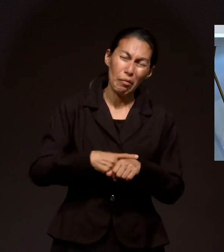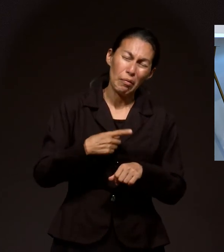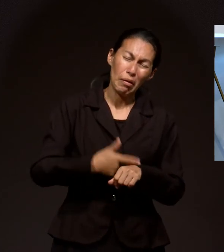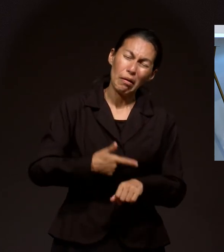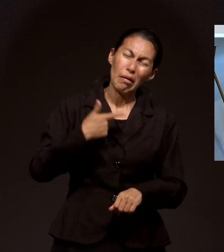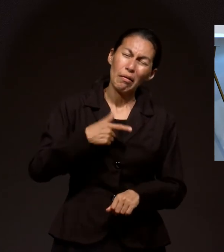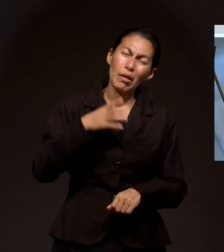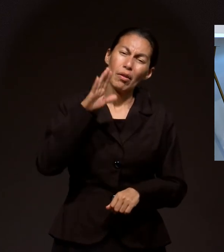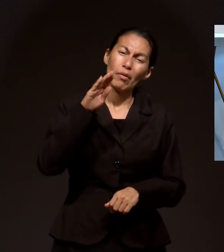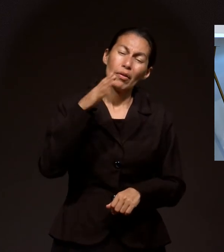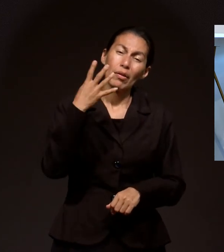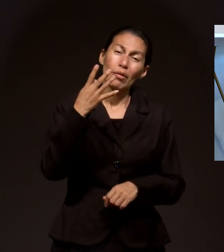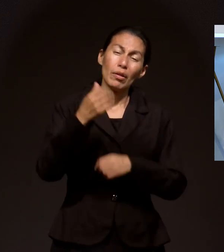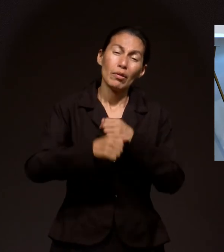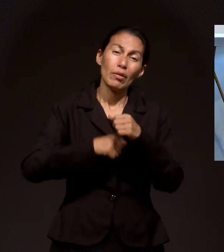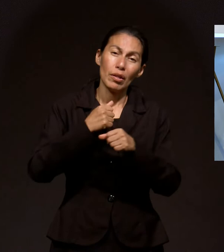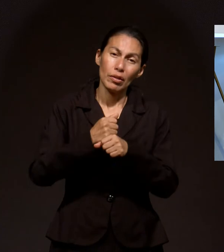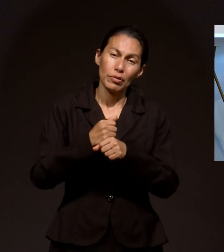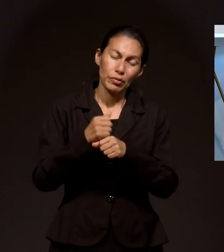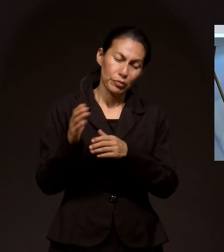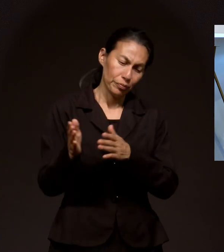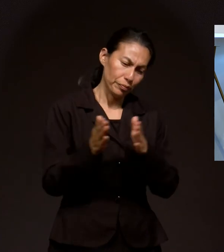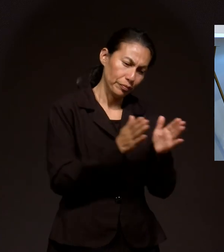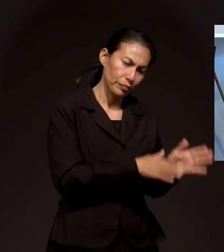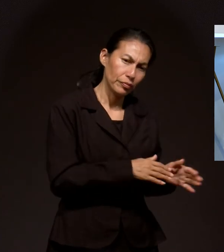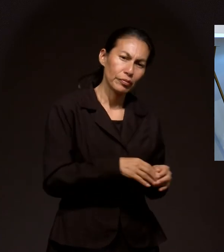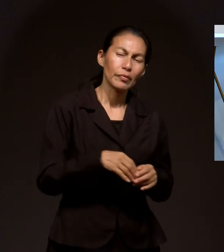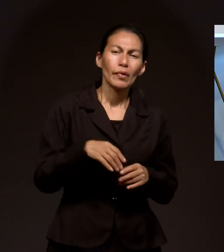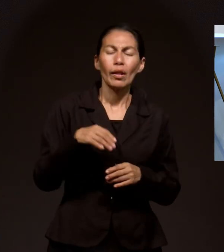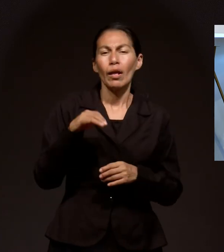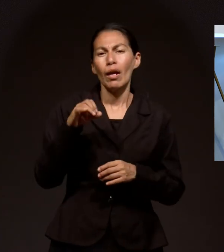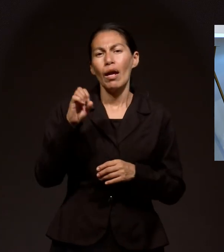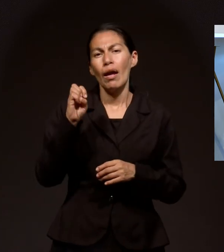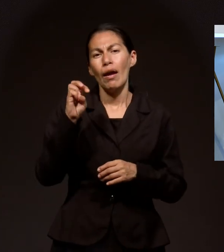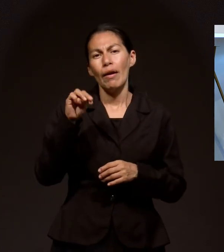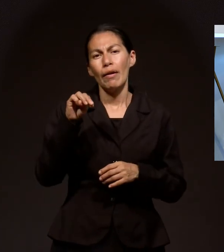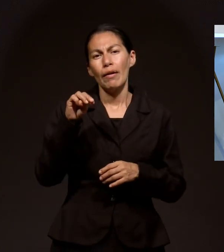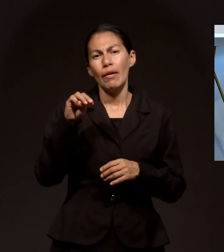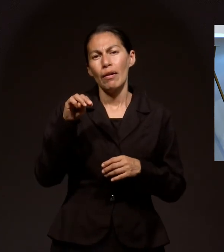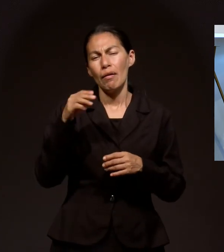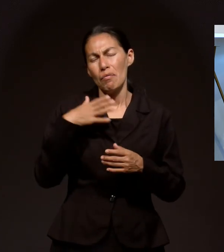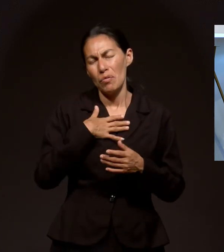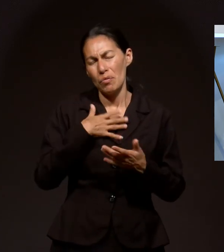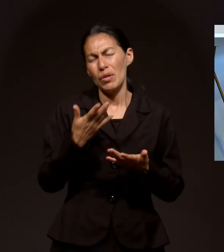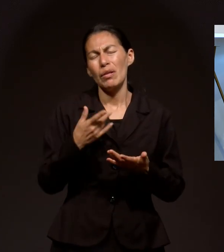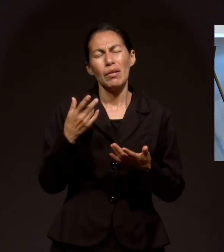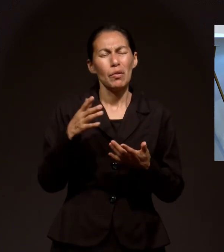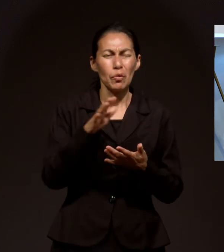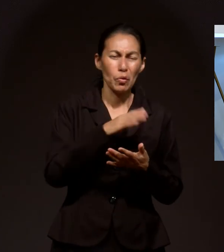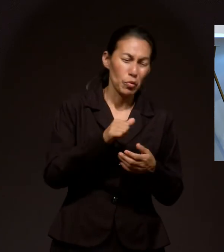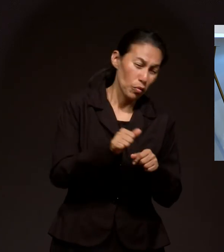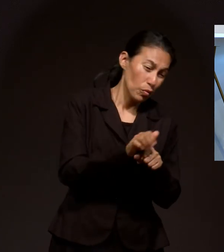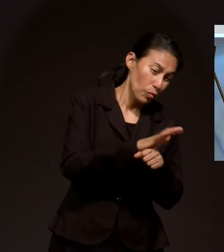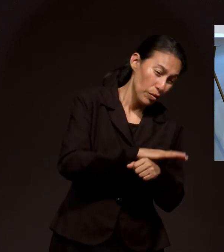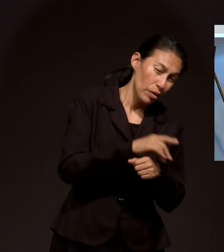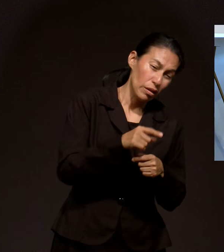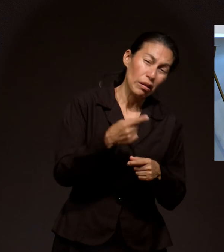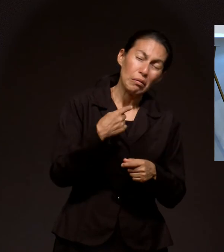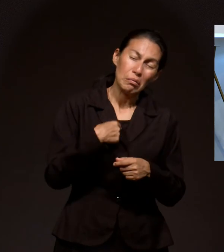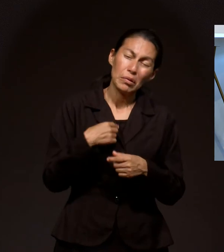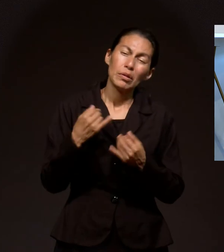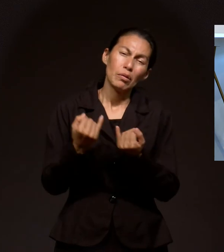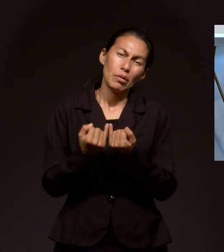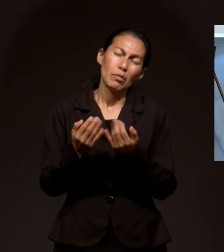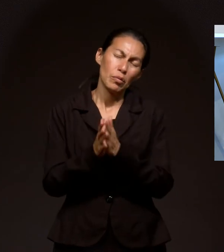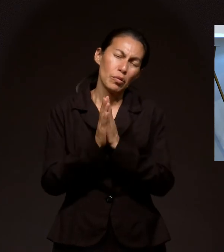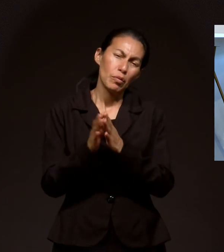También por Luz María Hernández Ella tiene COVID Y por mi Que estoy recuperando Gracias por sus